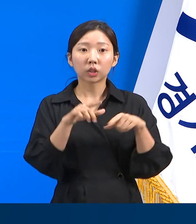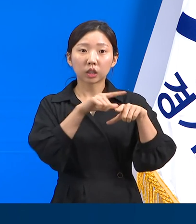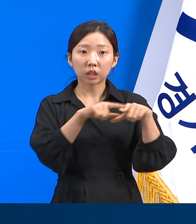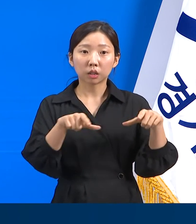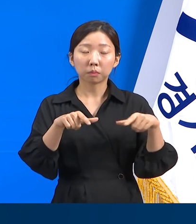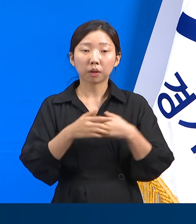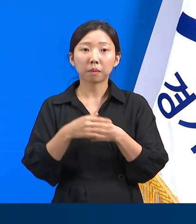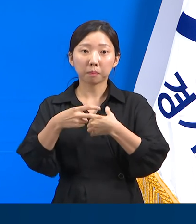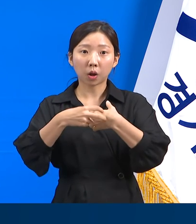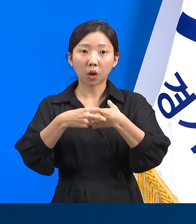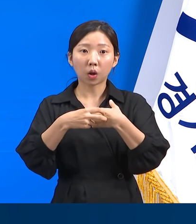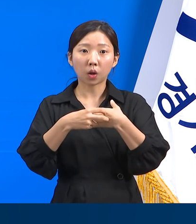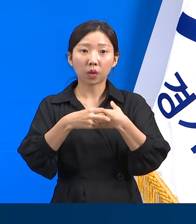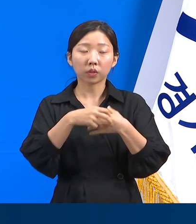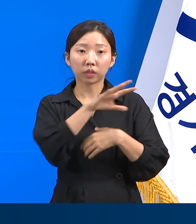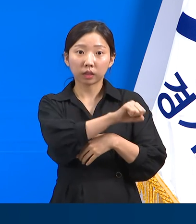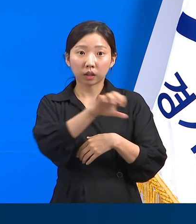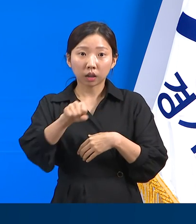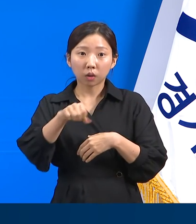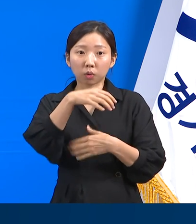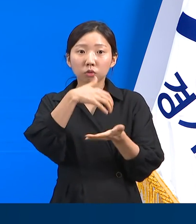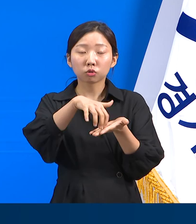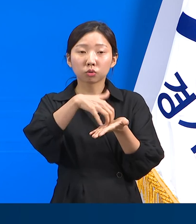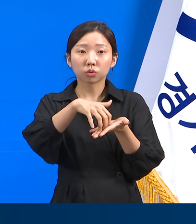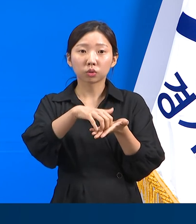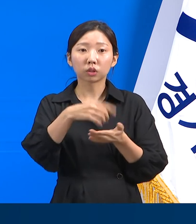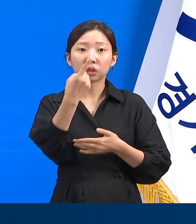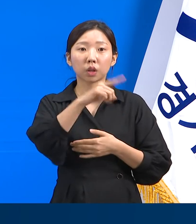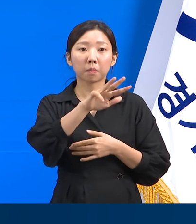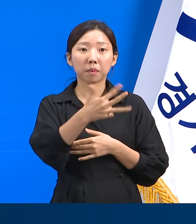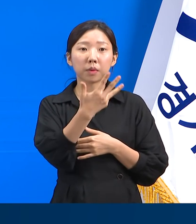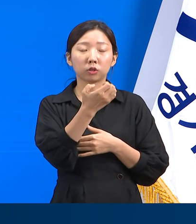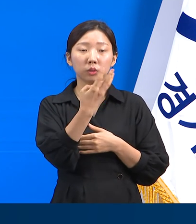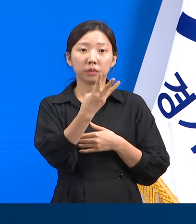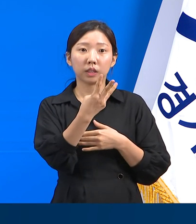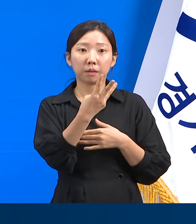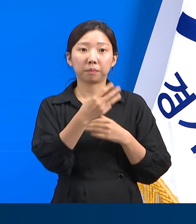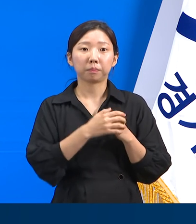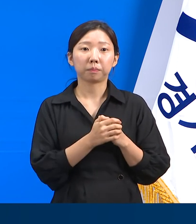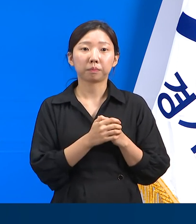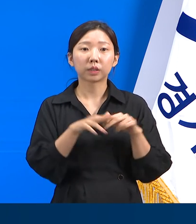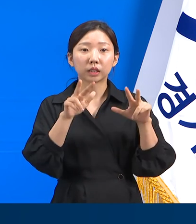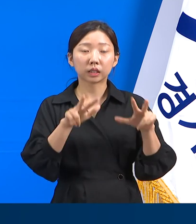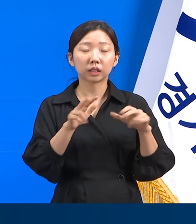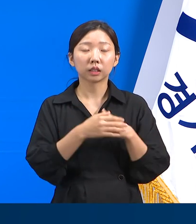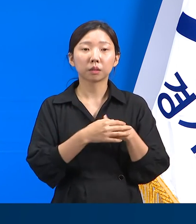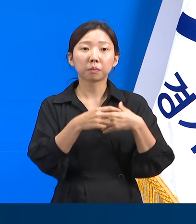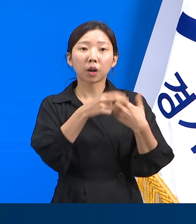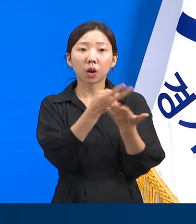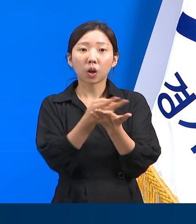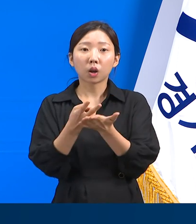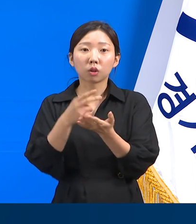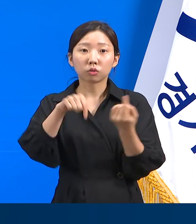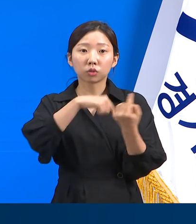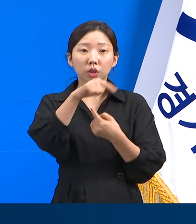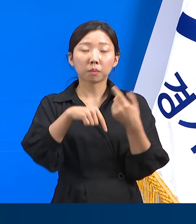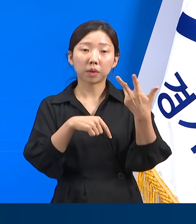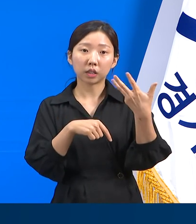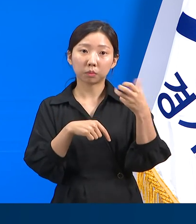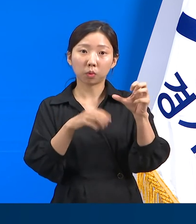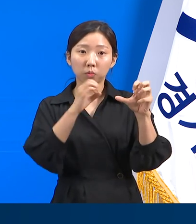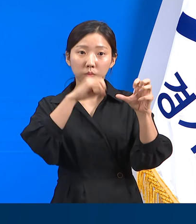도내 의료기관 확보 병상은 총 1,893개입니다. 현재 병상 가동률은 85%로